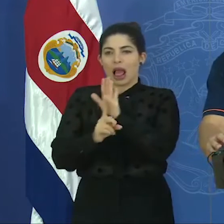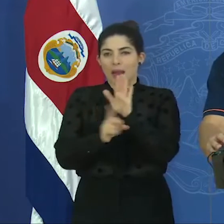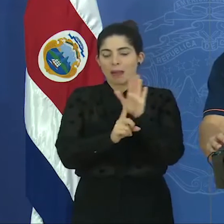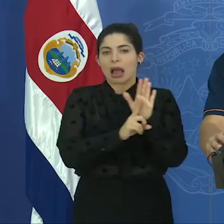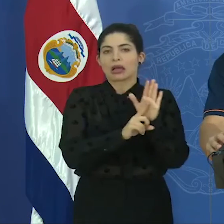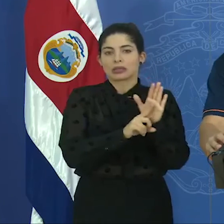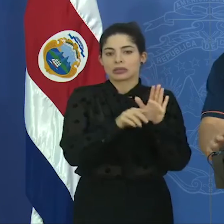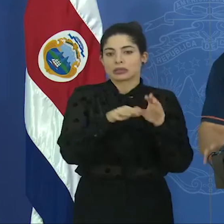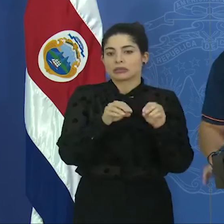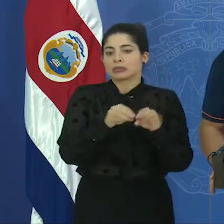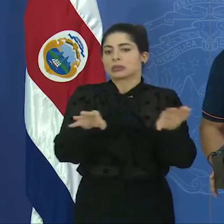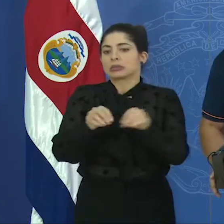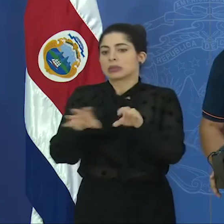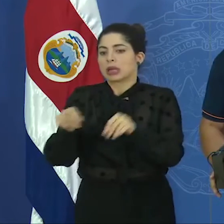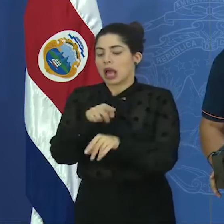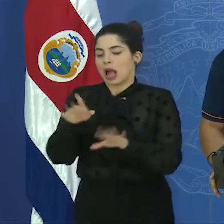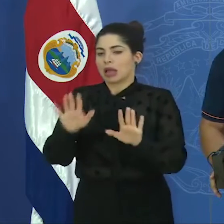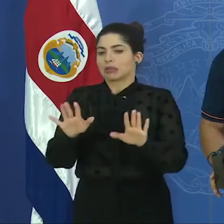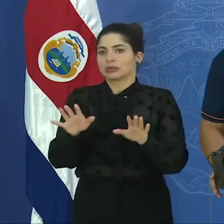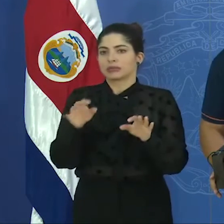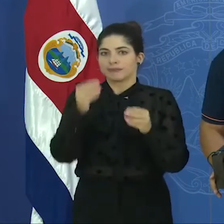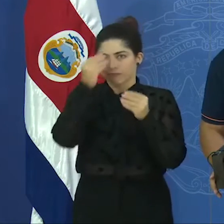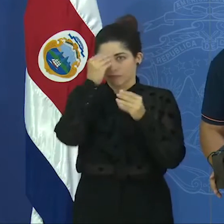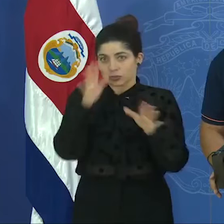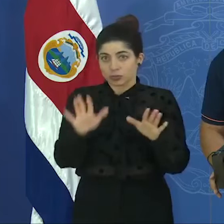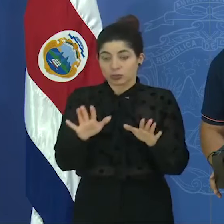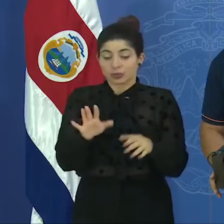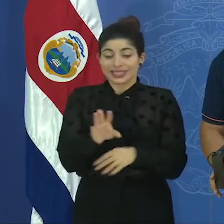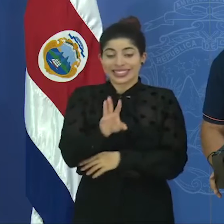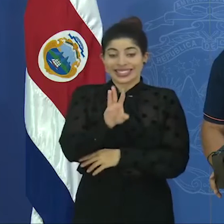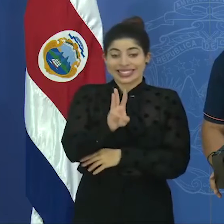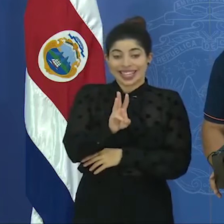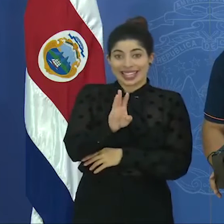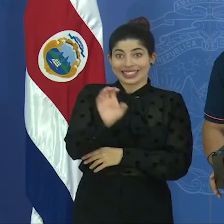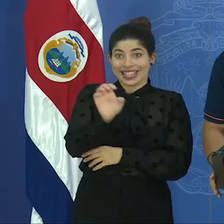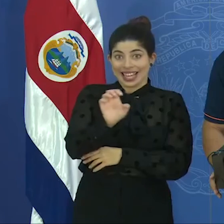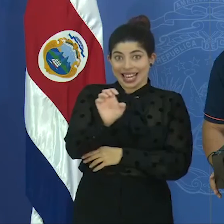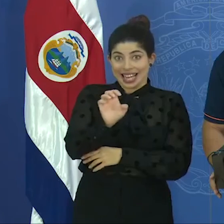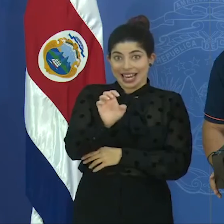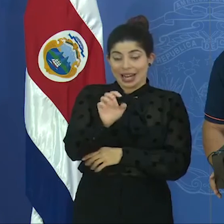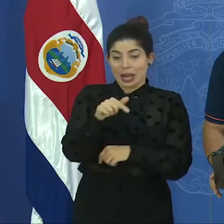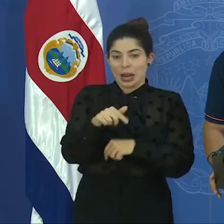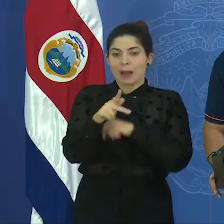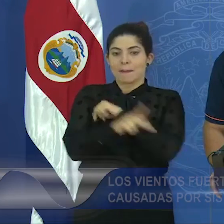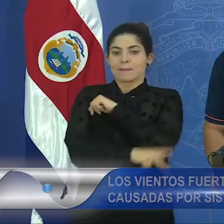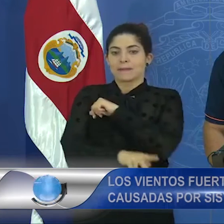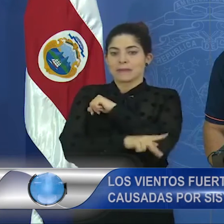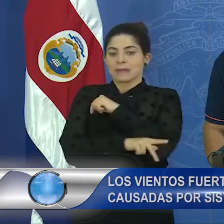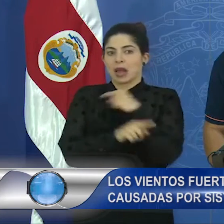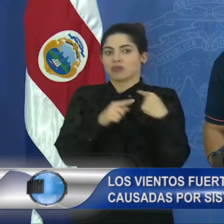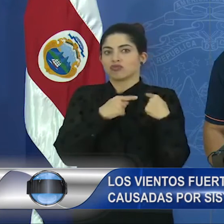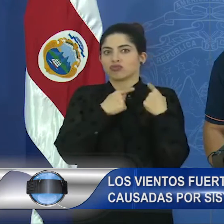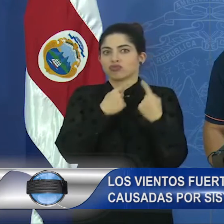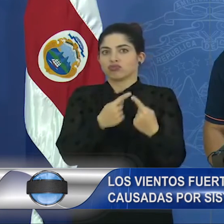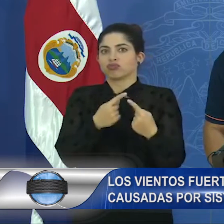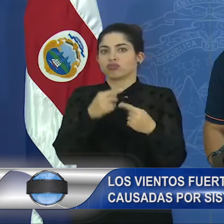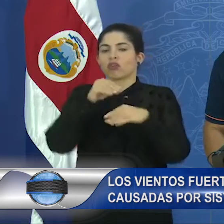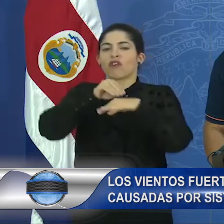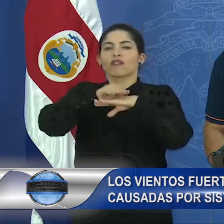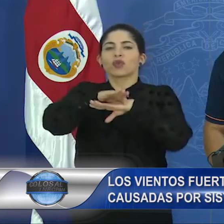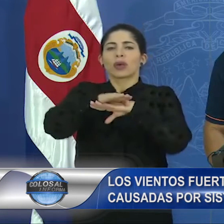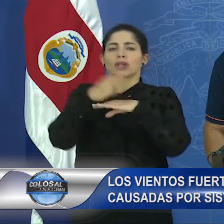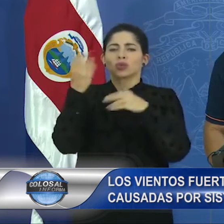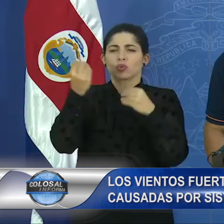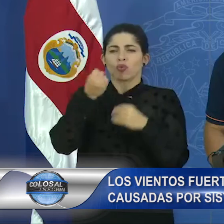infundadas. A partir del 6 de enero el país ha estado bajo la influencia de